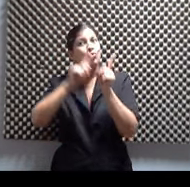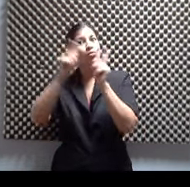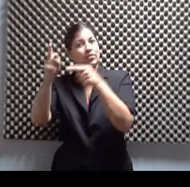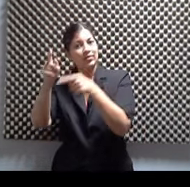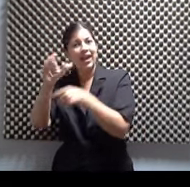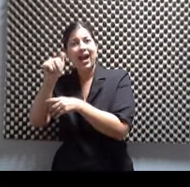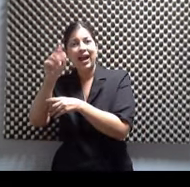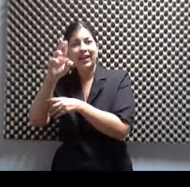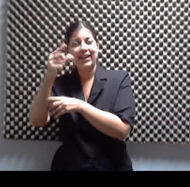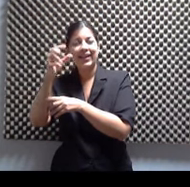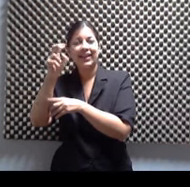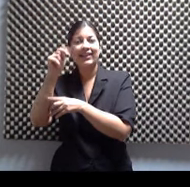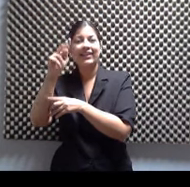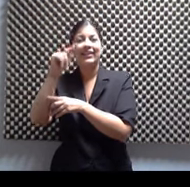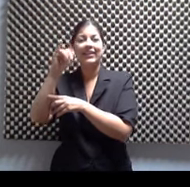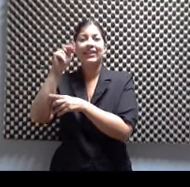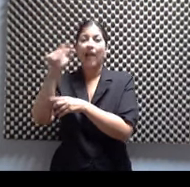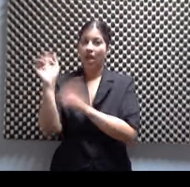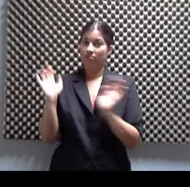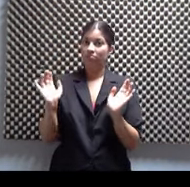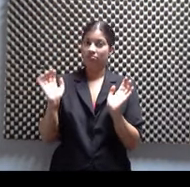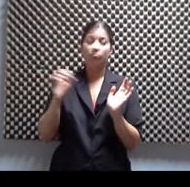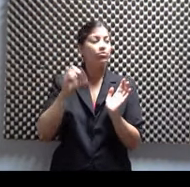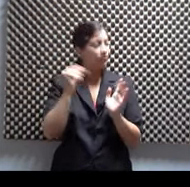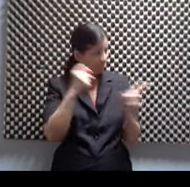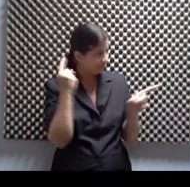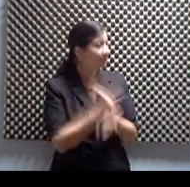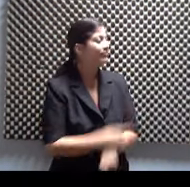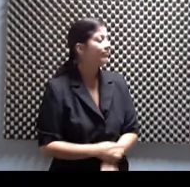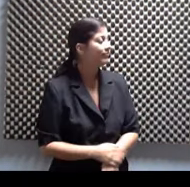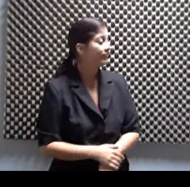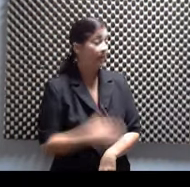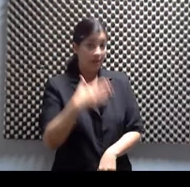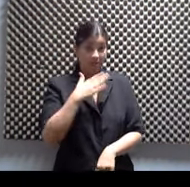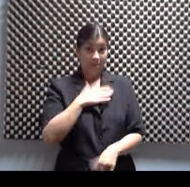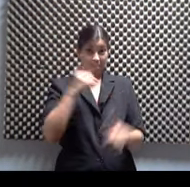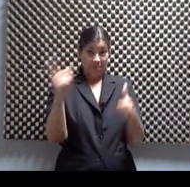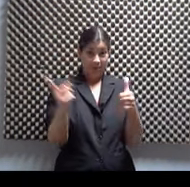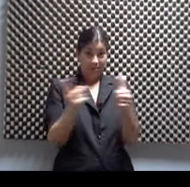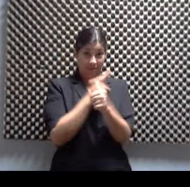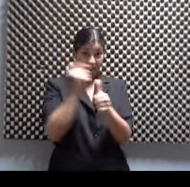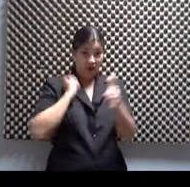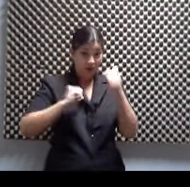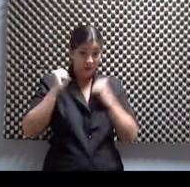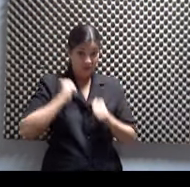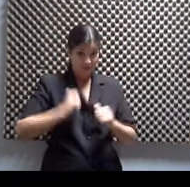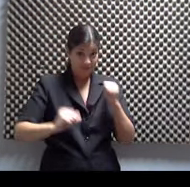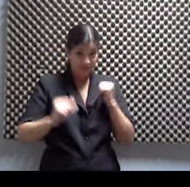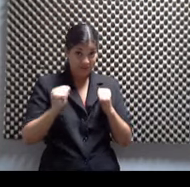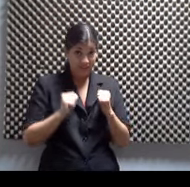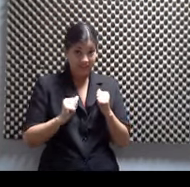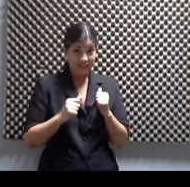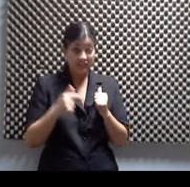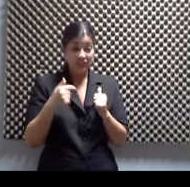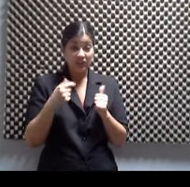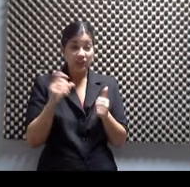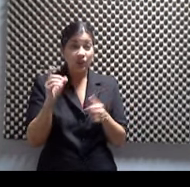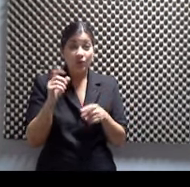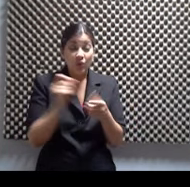Exactamente, exactamente. Bueno, fíjense, yo escribo mi primera obra de teatro cuando estoy en cuarto grado, de escuela elemental. ¡Qué época vergüenza! Bueno, ¿tú puedes